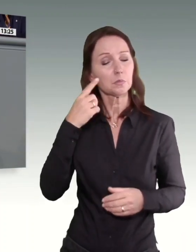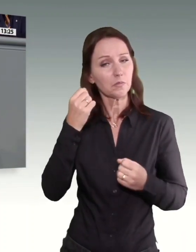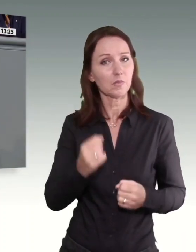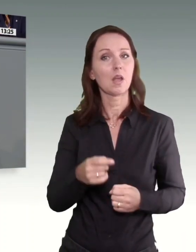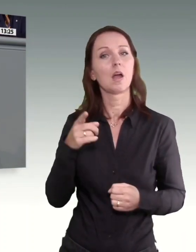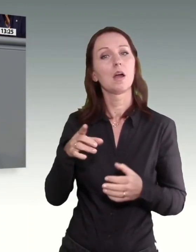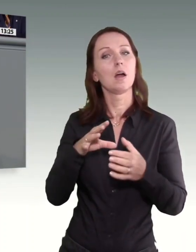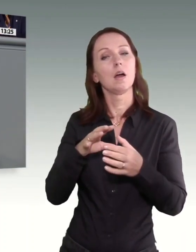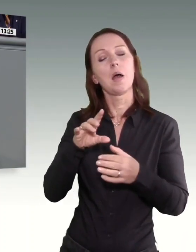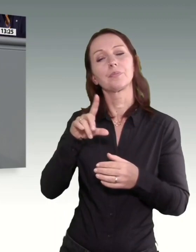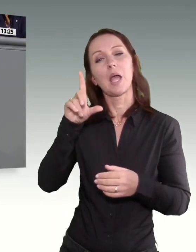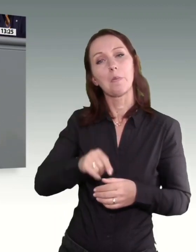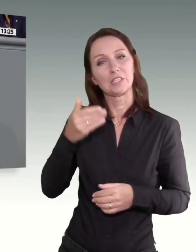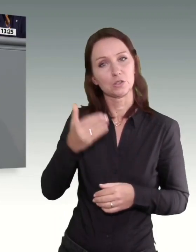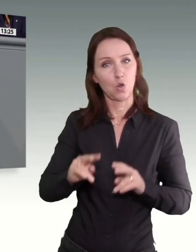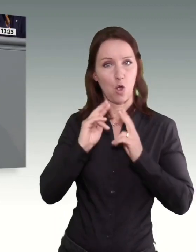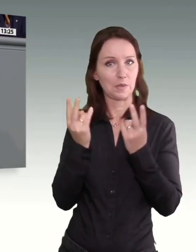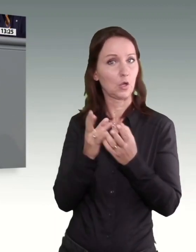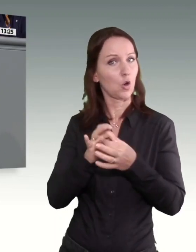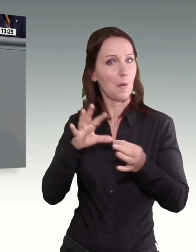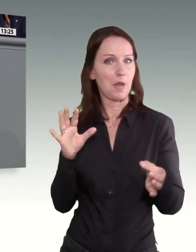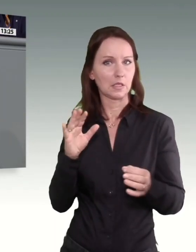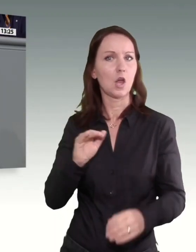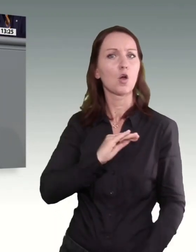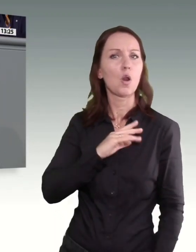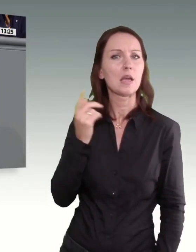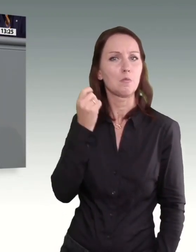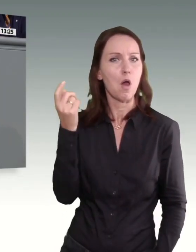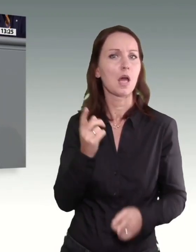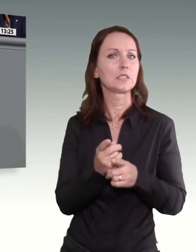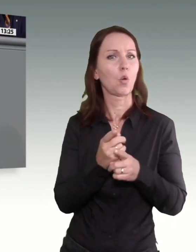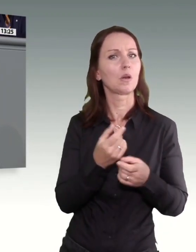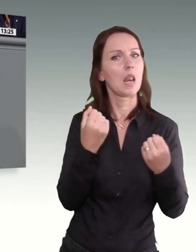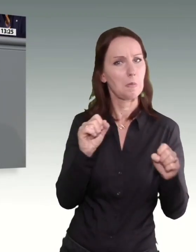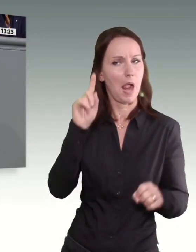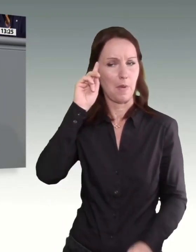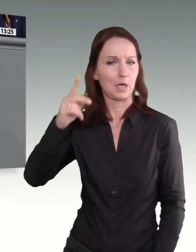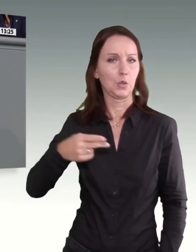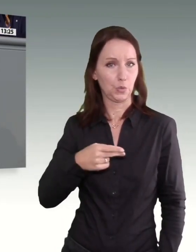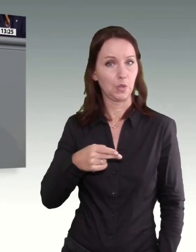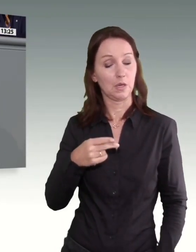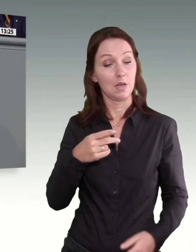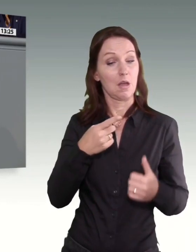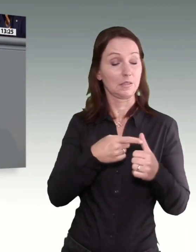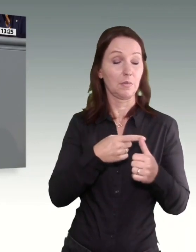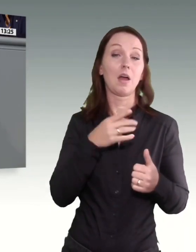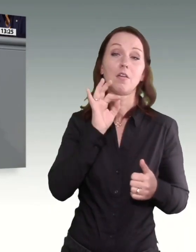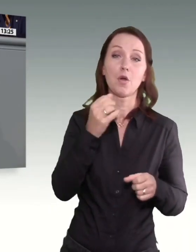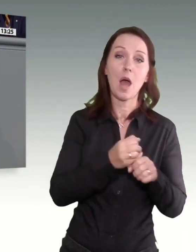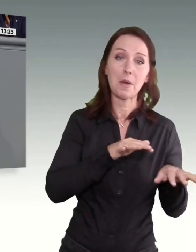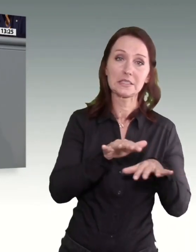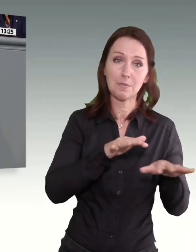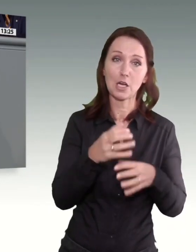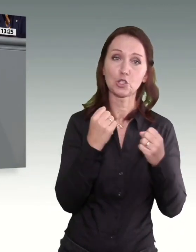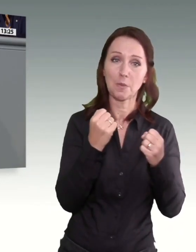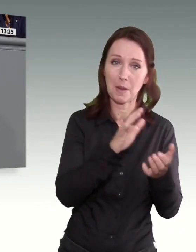Kollege Oellers und die Liberalen sind da eins, garantiert die Stabilität auf dem Arbeitsmarkt und sichert gleichzeitig Beschäftigungschancen für Menschen